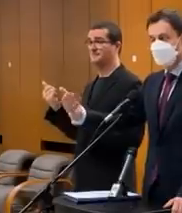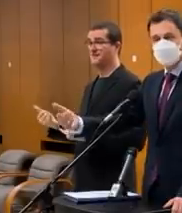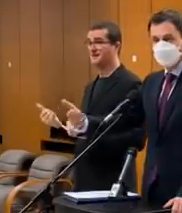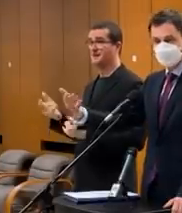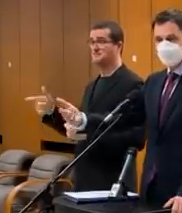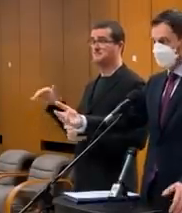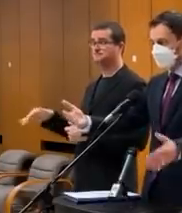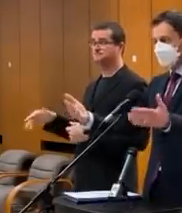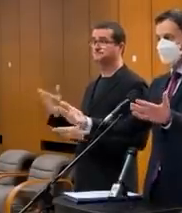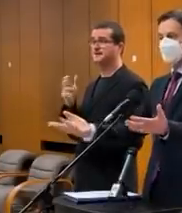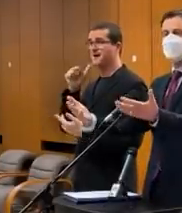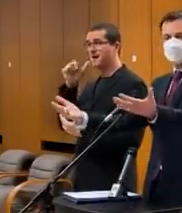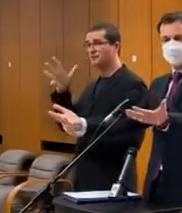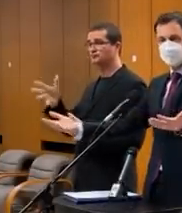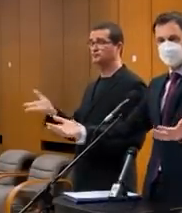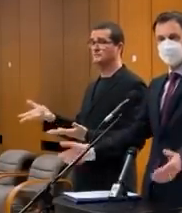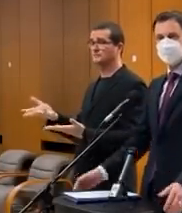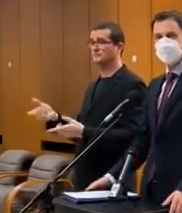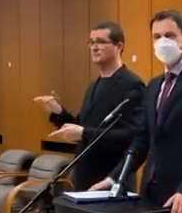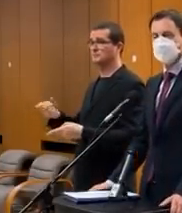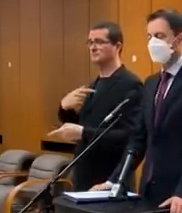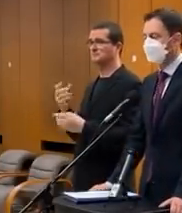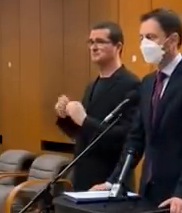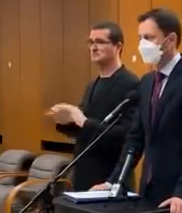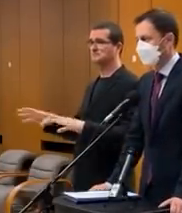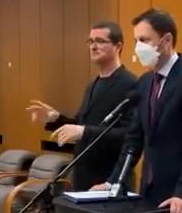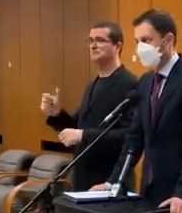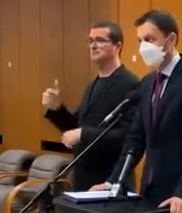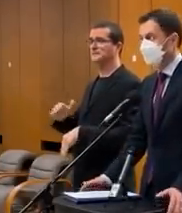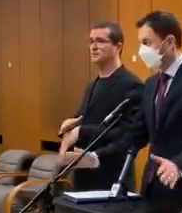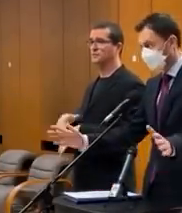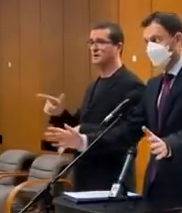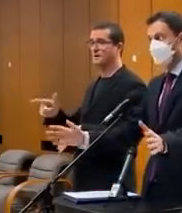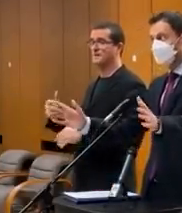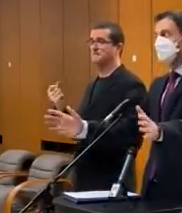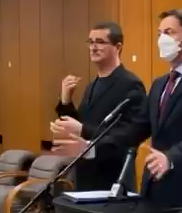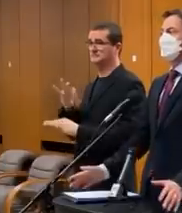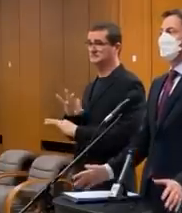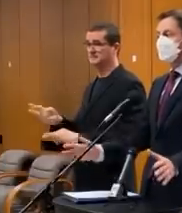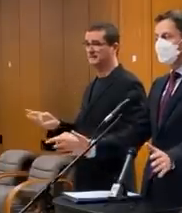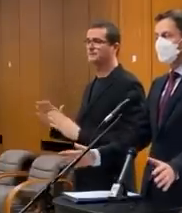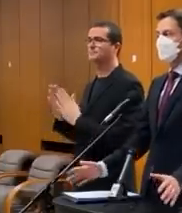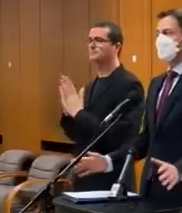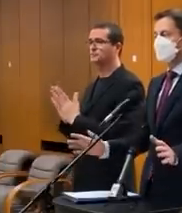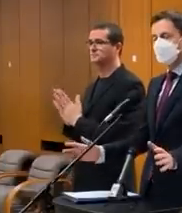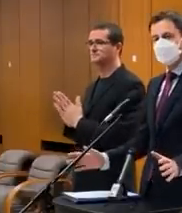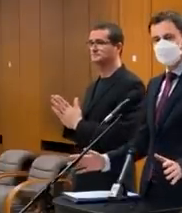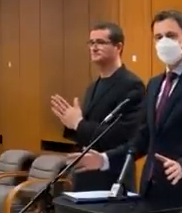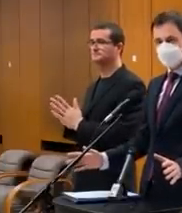priebežne deje. Každý deň, keď niečo je, tak to máte médiá z prvej ruky, však aj kladiete otázky. Tak je to správne. Prosím,